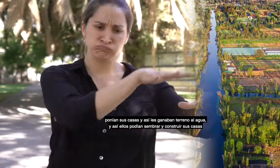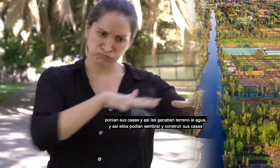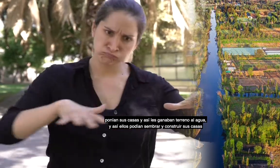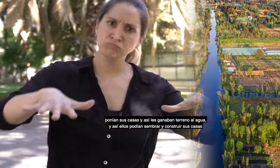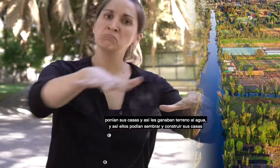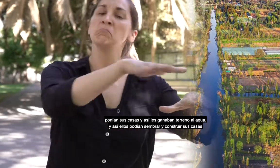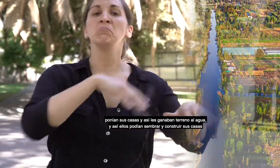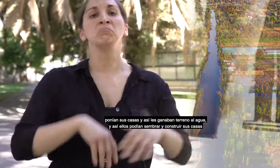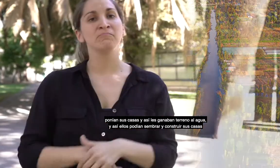y construir sus casas.